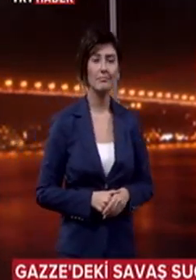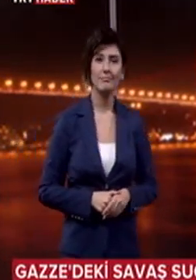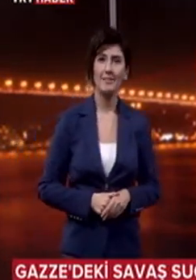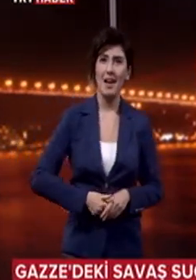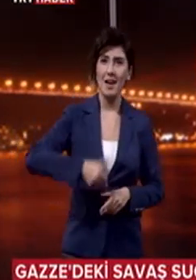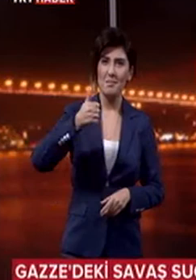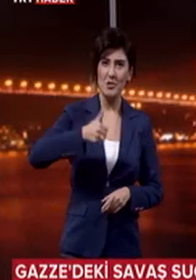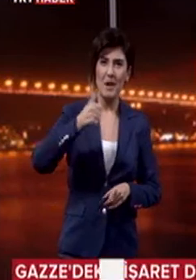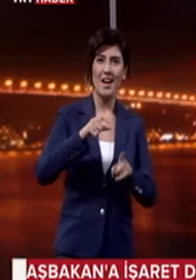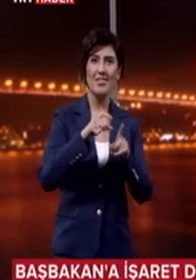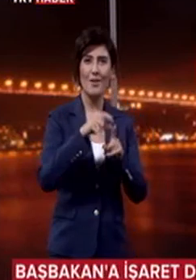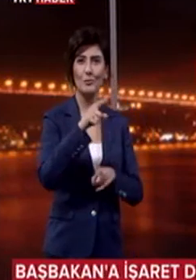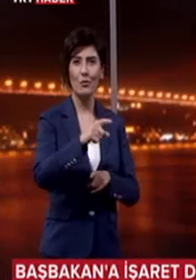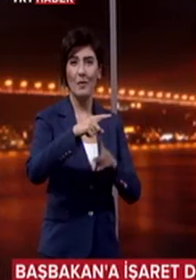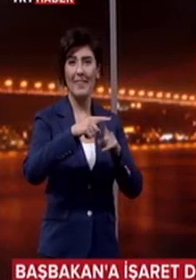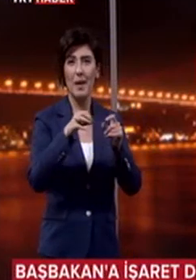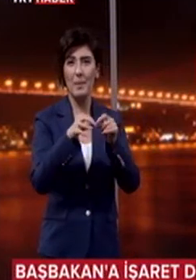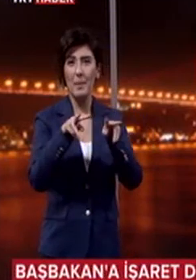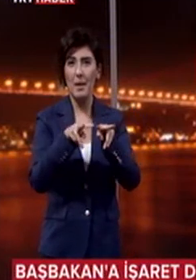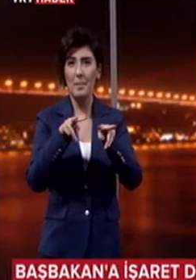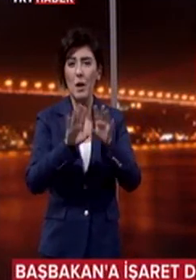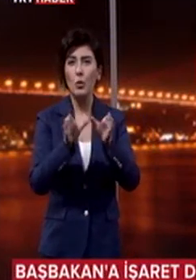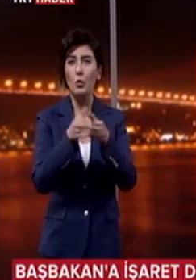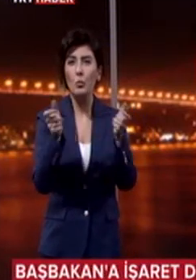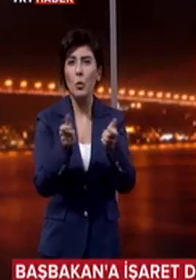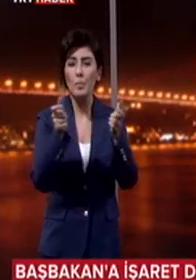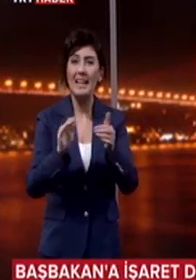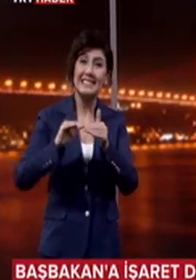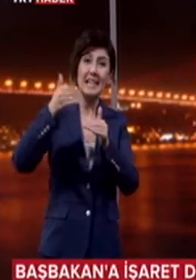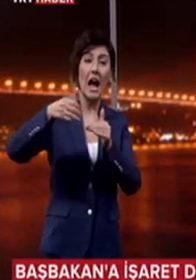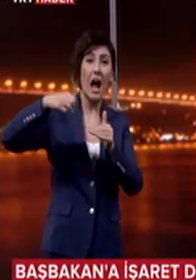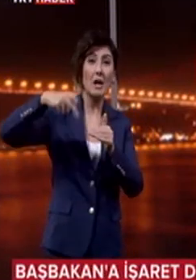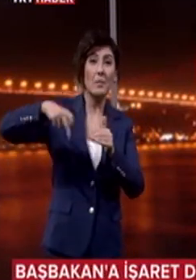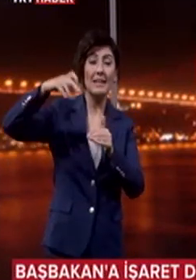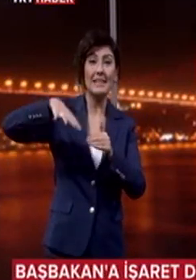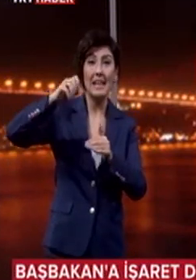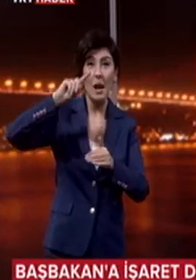Başbakan Davutoğlu, Türkiye Büyük Millet Meclisi'ndeki grup toplantısının ardından AK Parti Genel Merkezi'ne geldi.